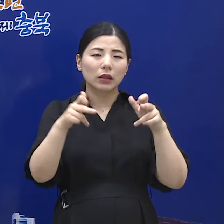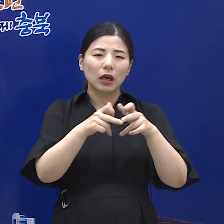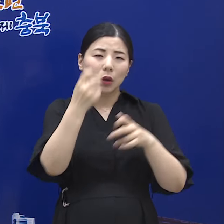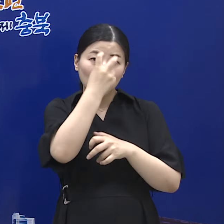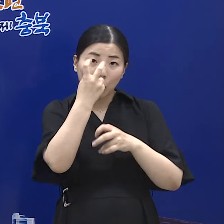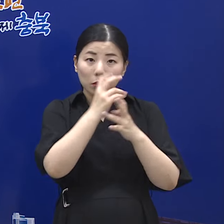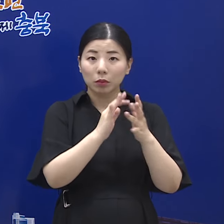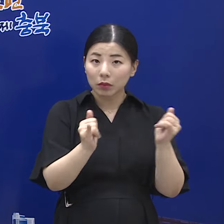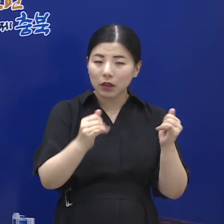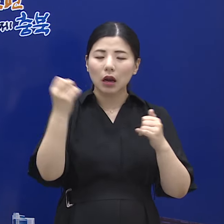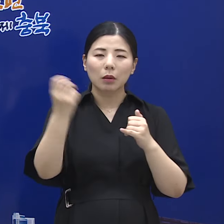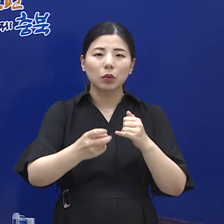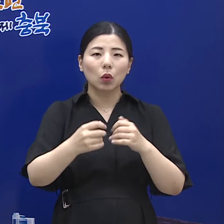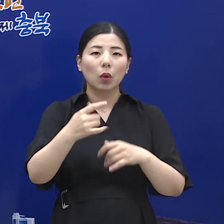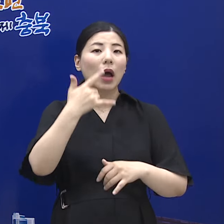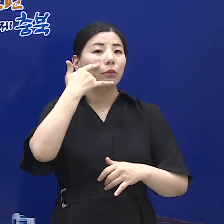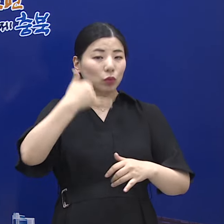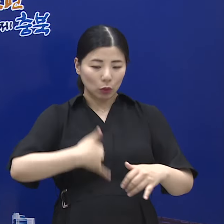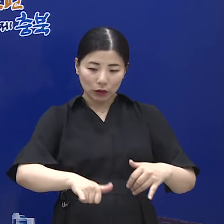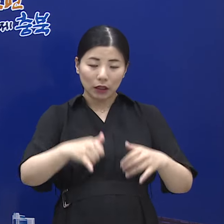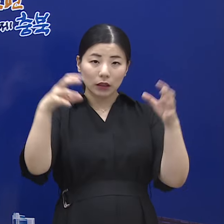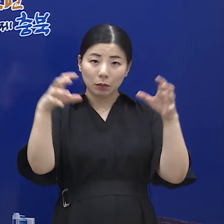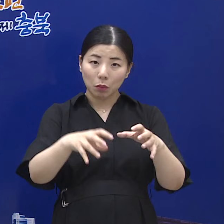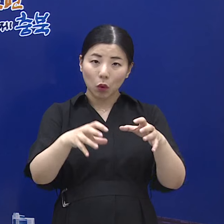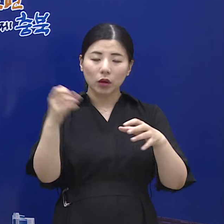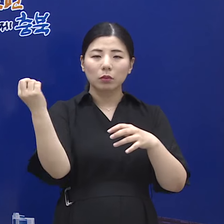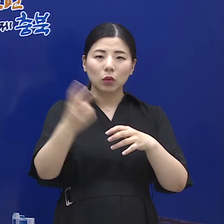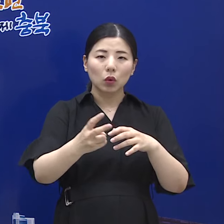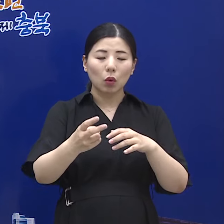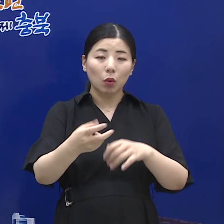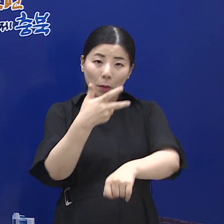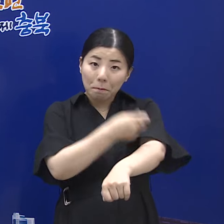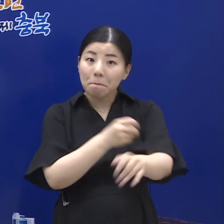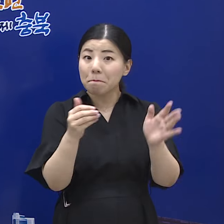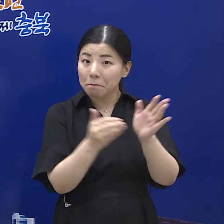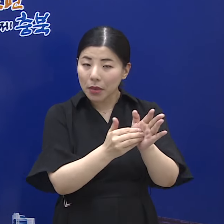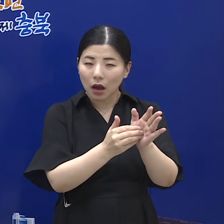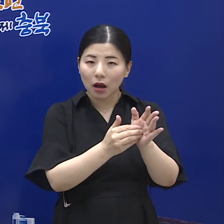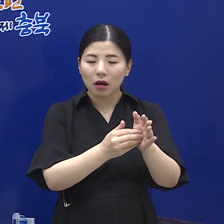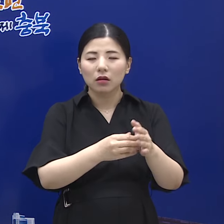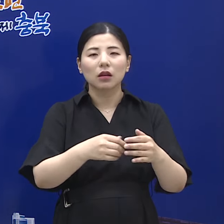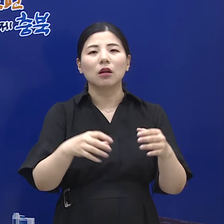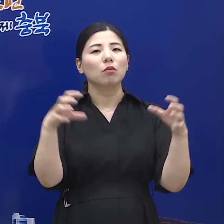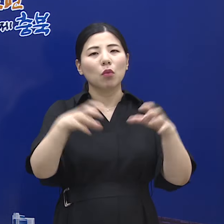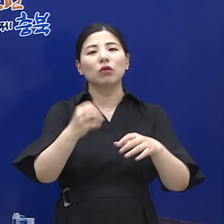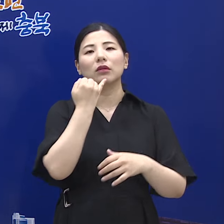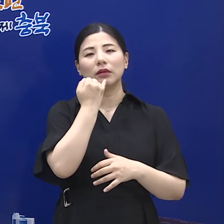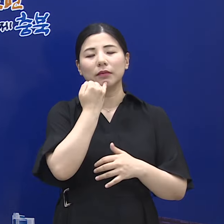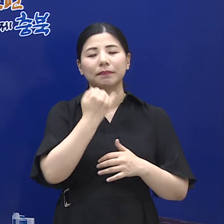돌봄, 직계가족 모임, 예방접종 완료 등은 이외에 적용합니다.